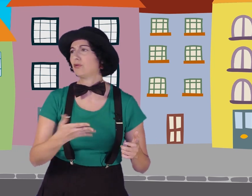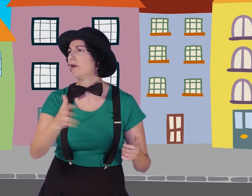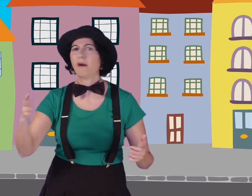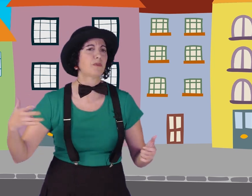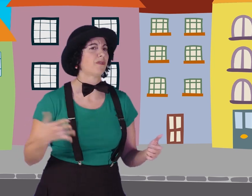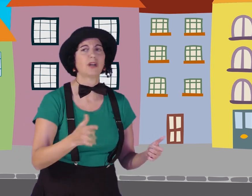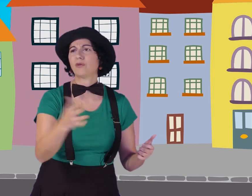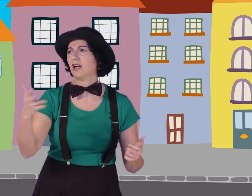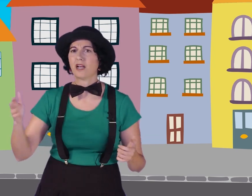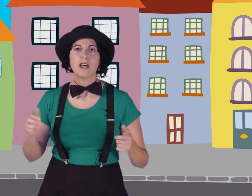¡Vamos, favor, tu casa!